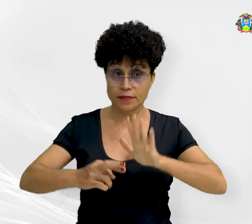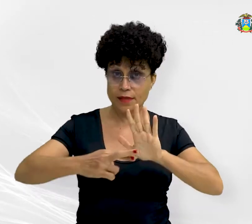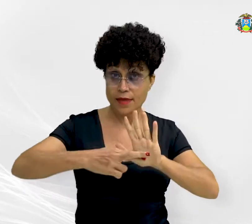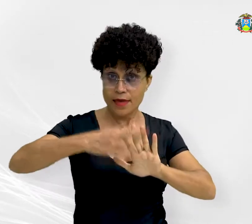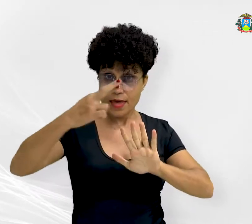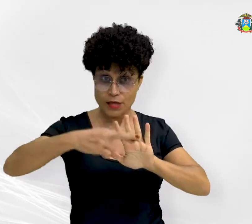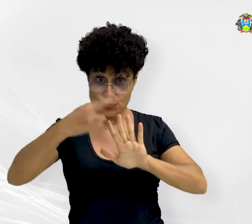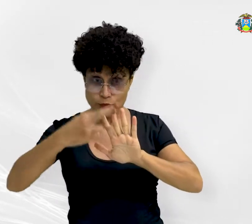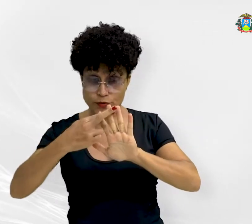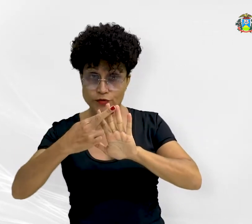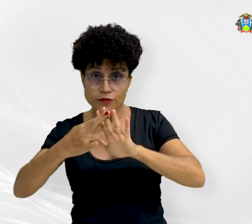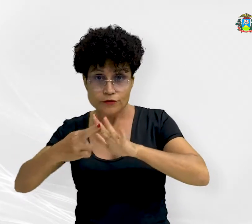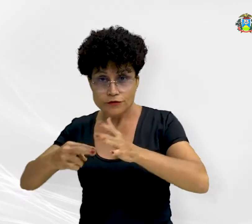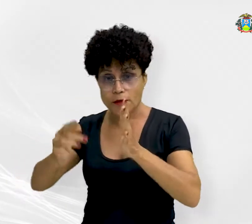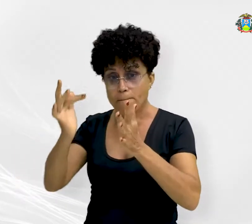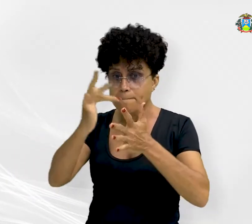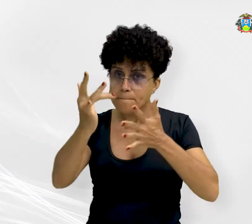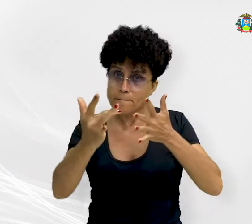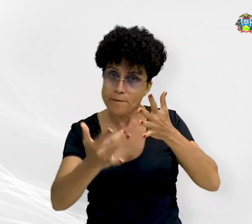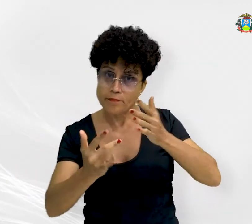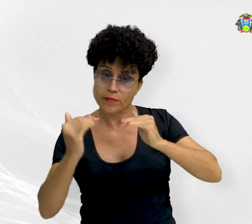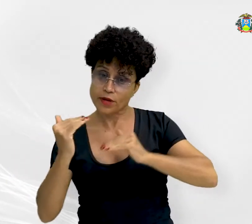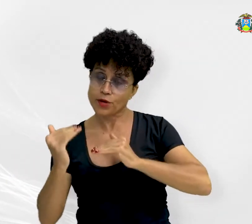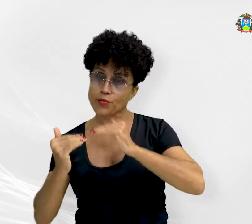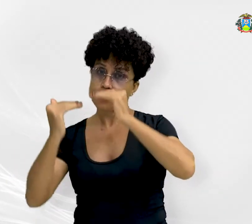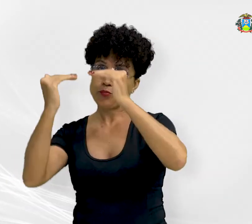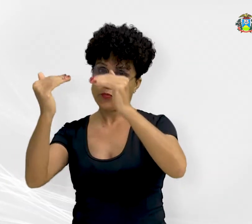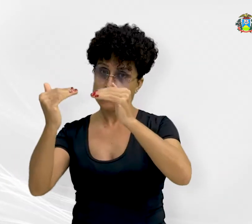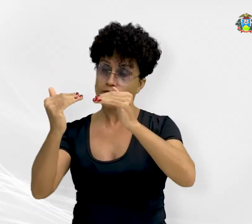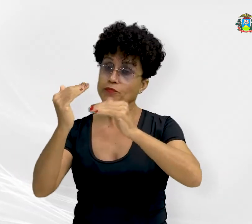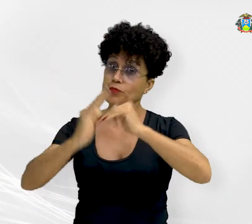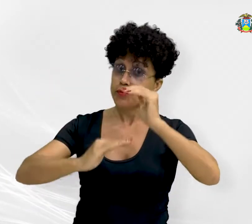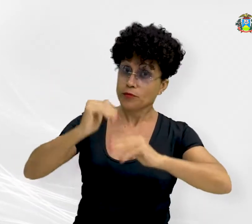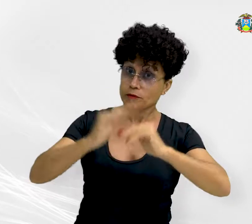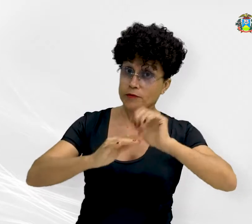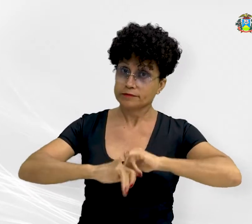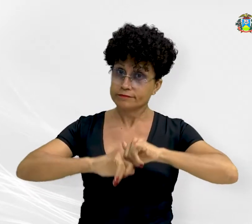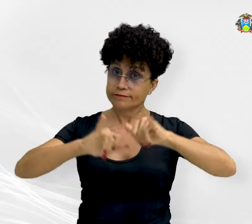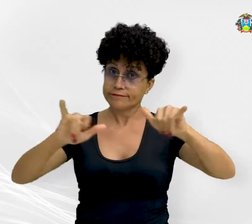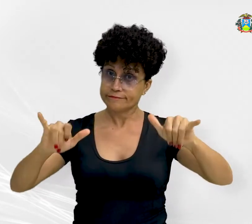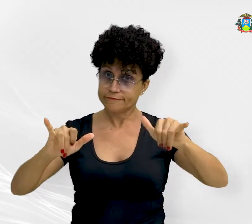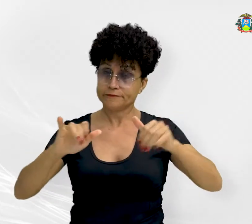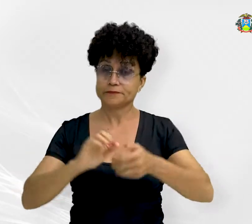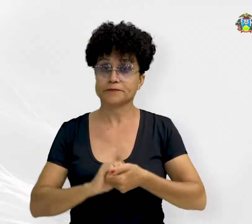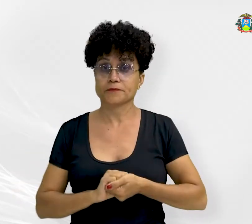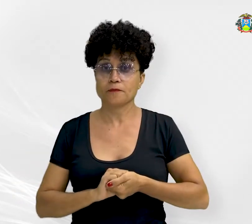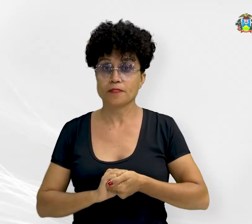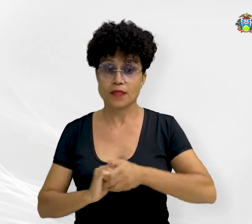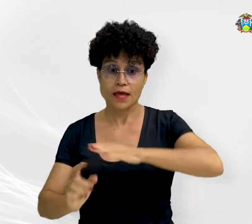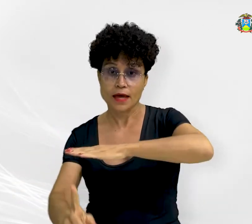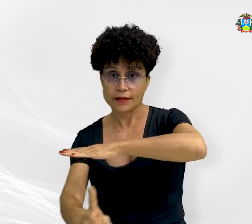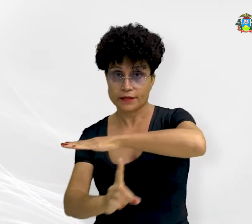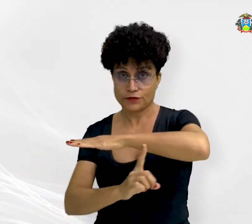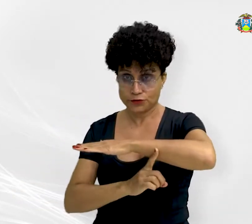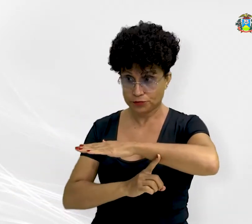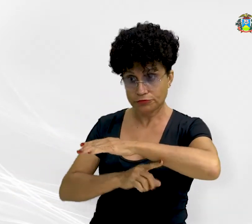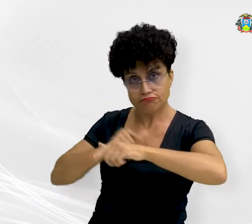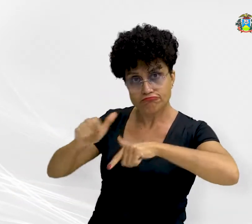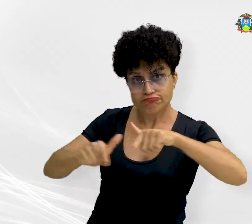Resolução com indicadores para movimentação na carreira é publicada. Atendimento ao público, proatividade